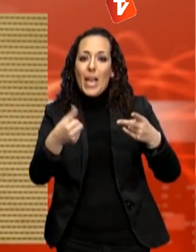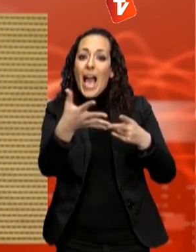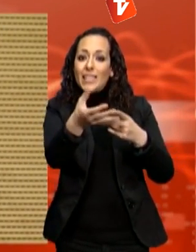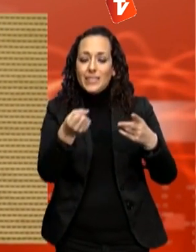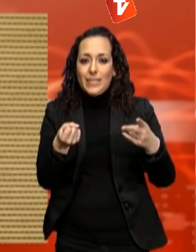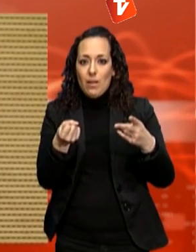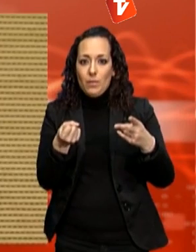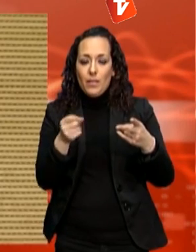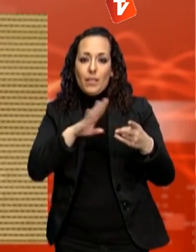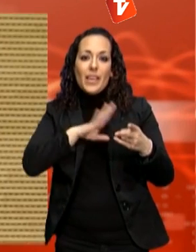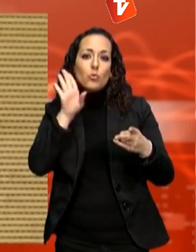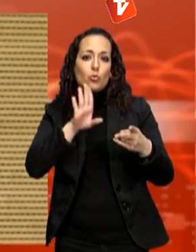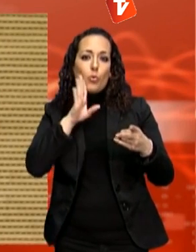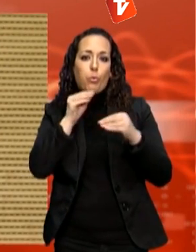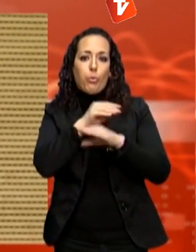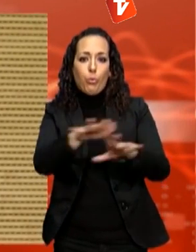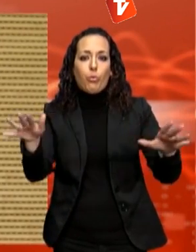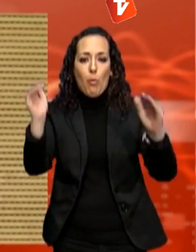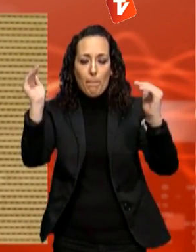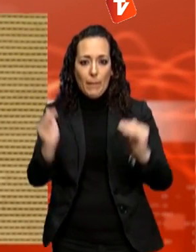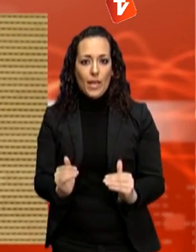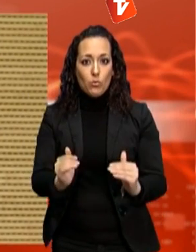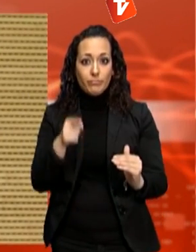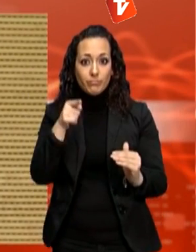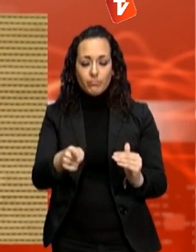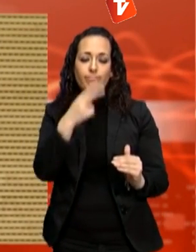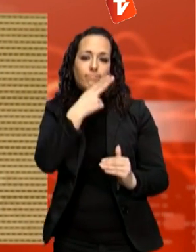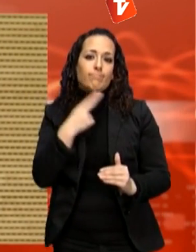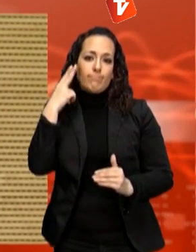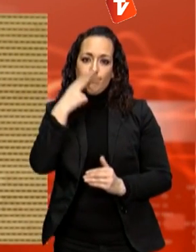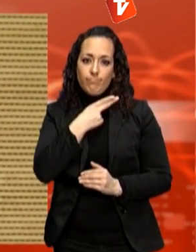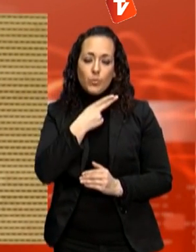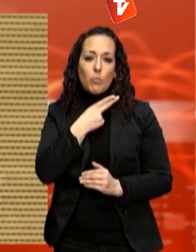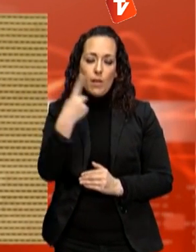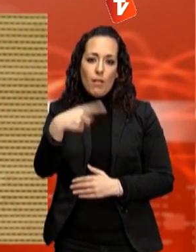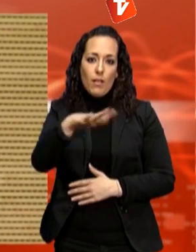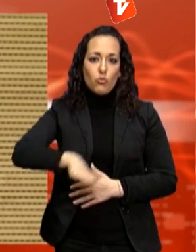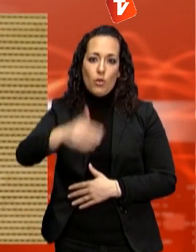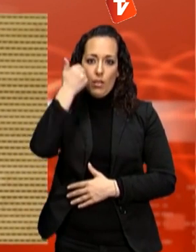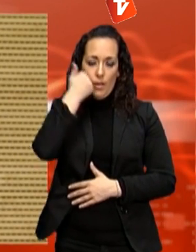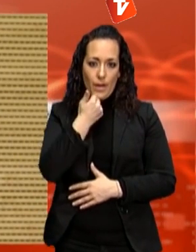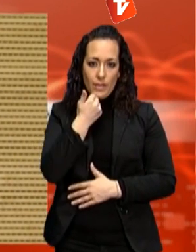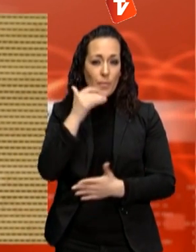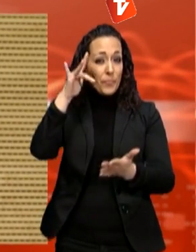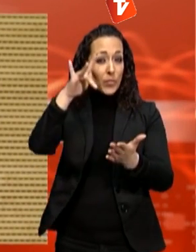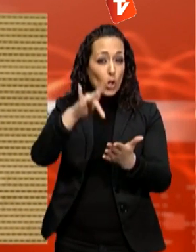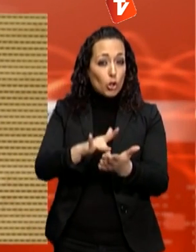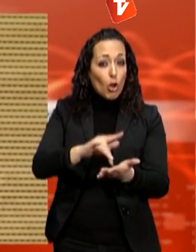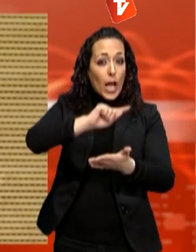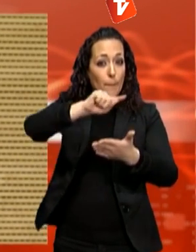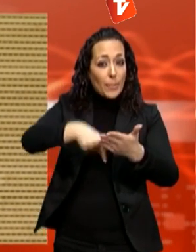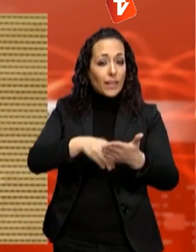es produeix. Aquest és un dels compromisos que té Terrassa quan es va signar el pacte d'alcaldes i